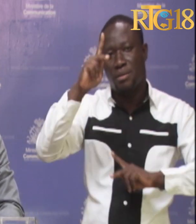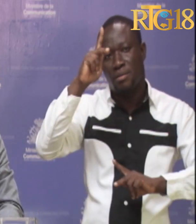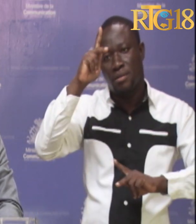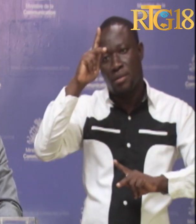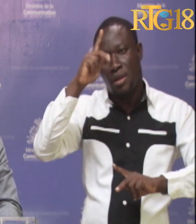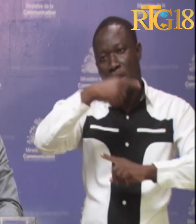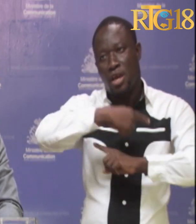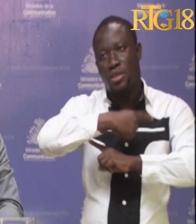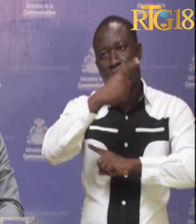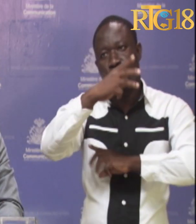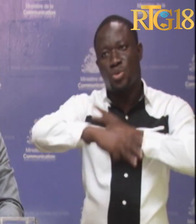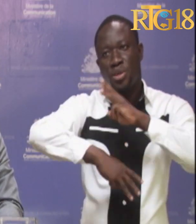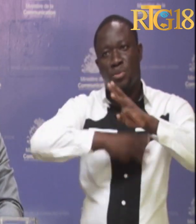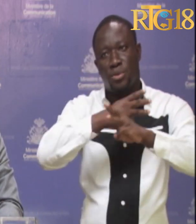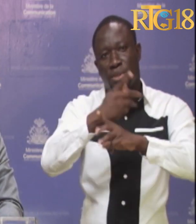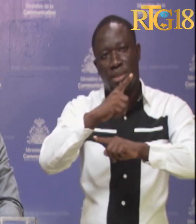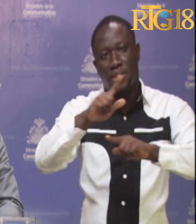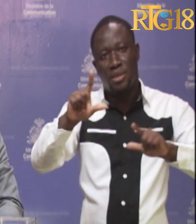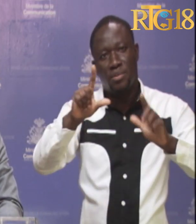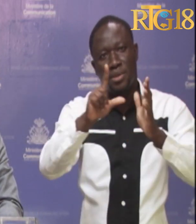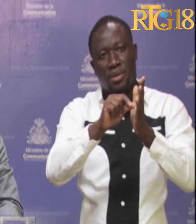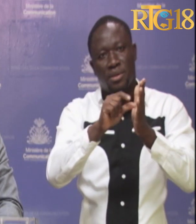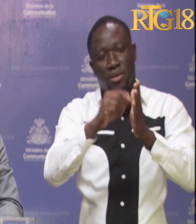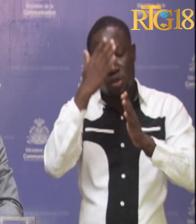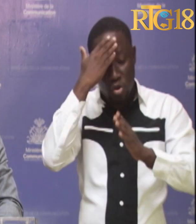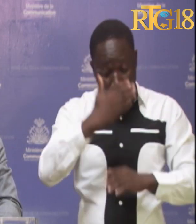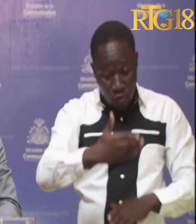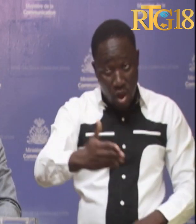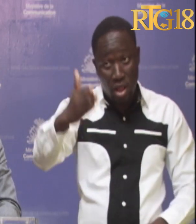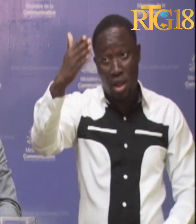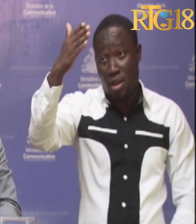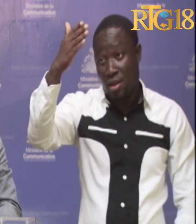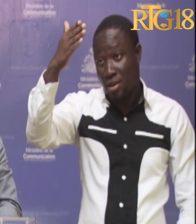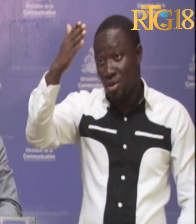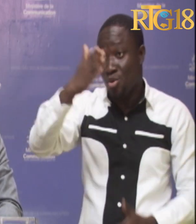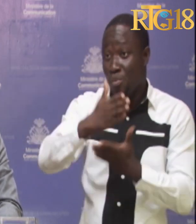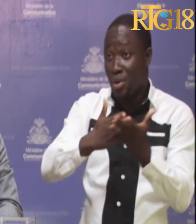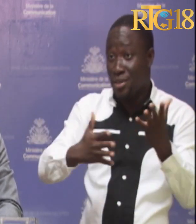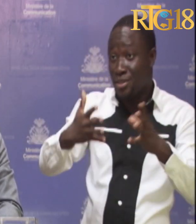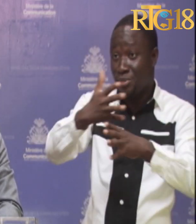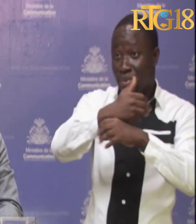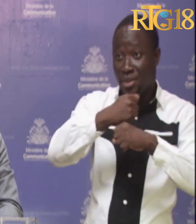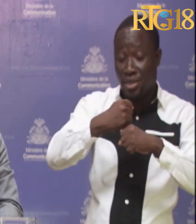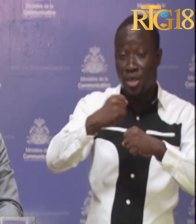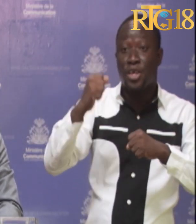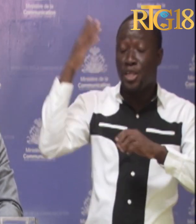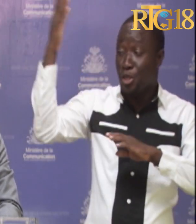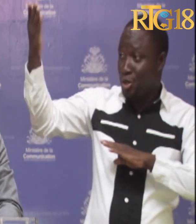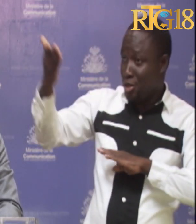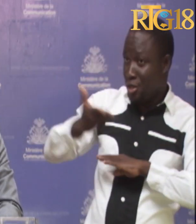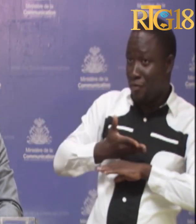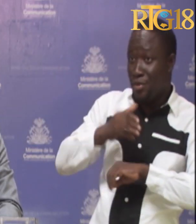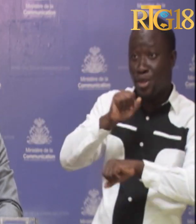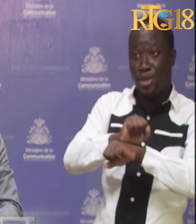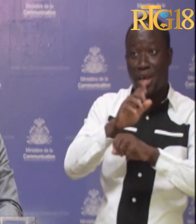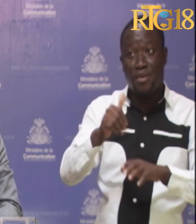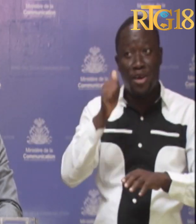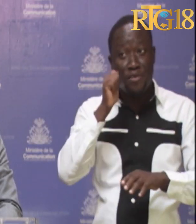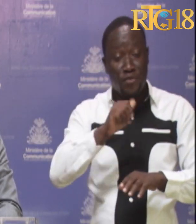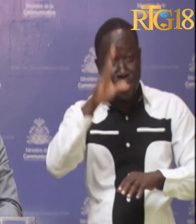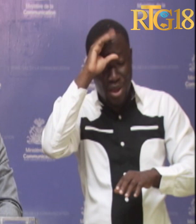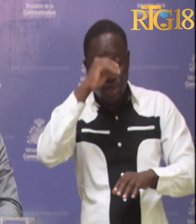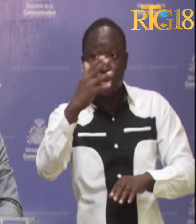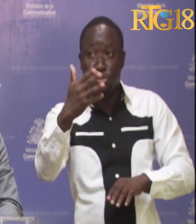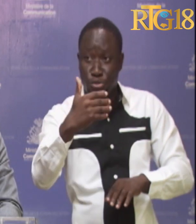En cette Journée mondiale de la liberté de la presse, voilà le parti pris auquel j'invite les travailleuses et travailleurs du